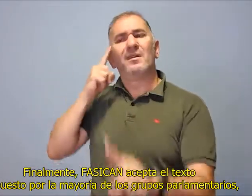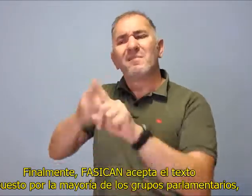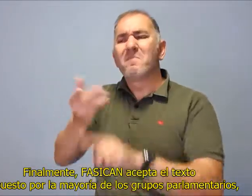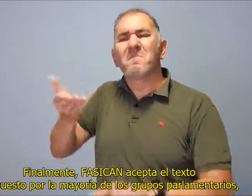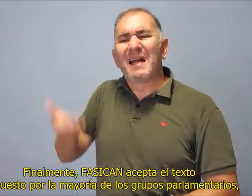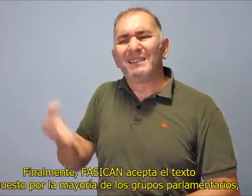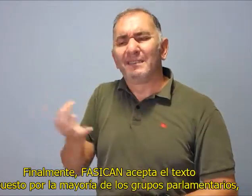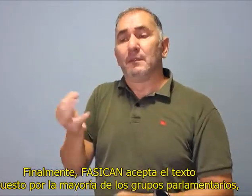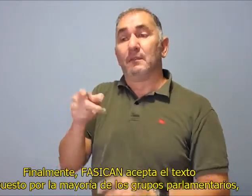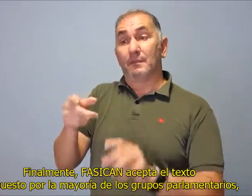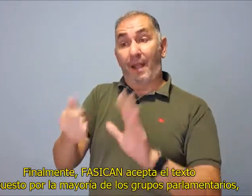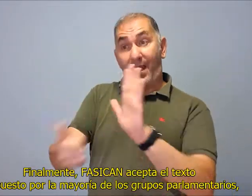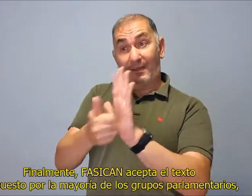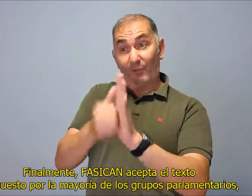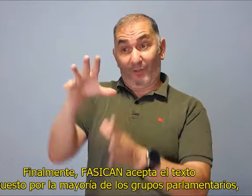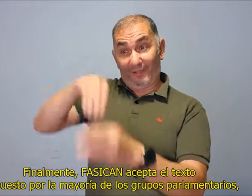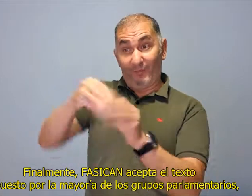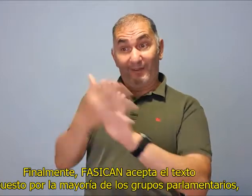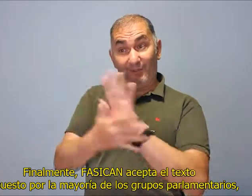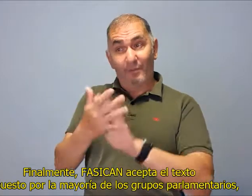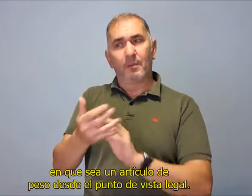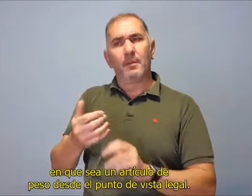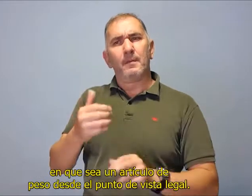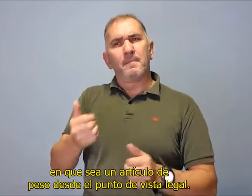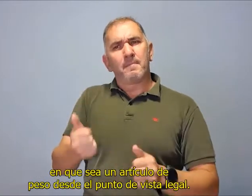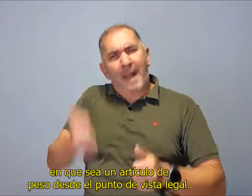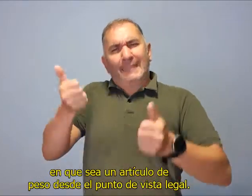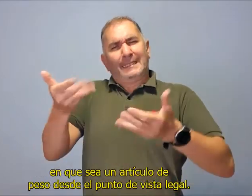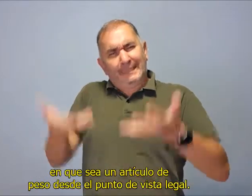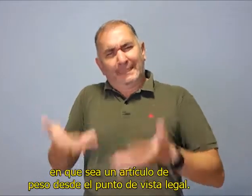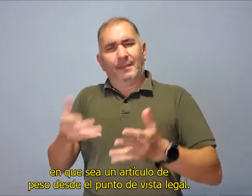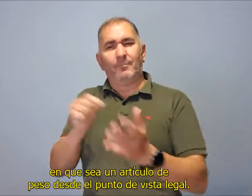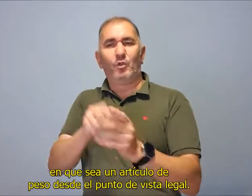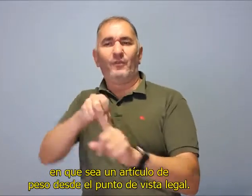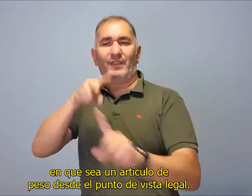en que sea un artículo de peso desde el punto de vista legal.